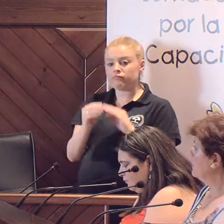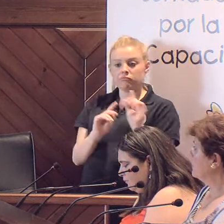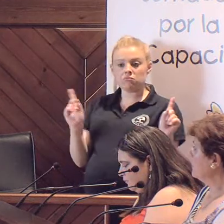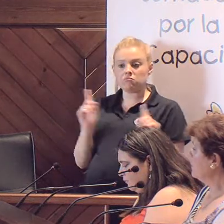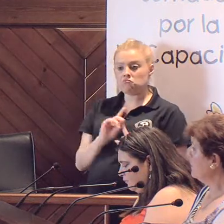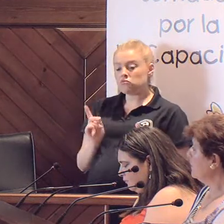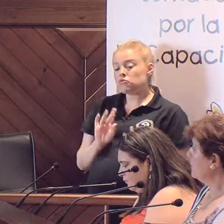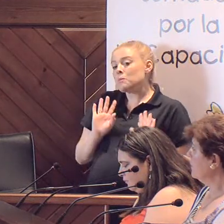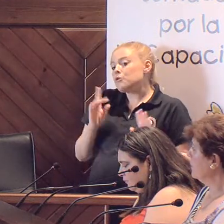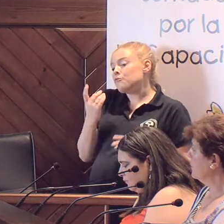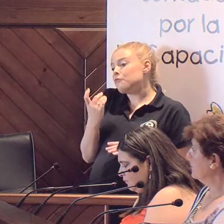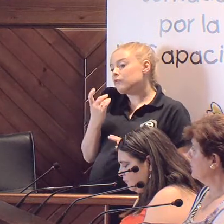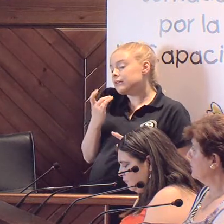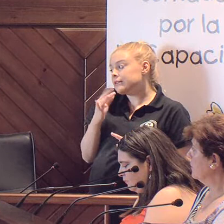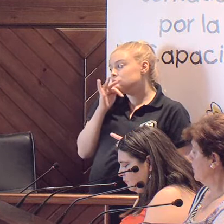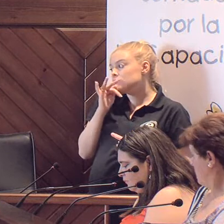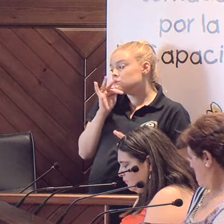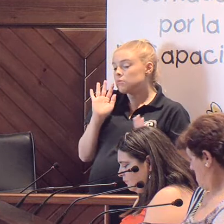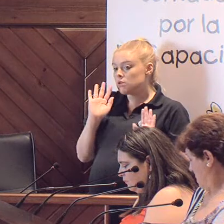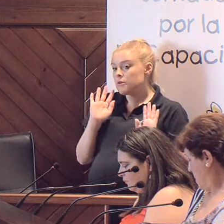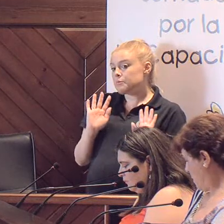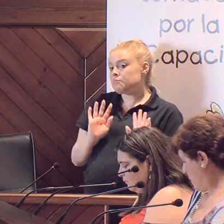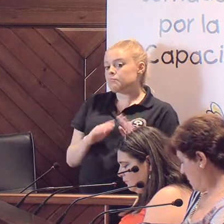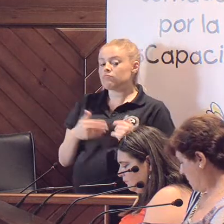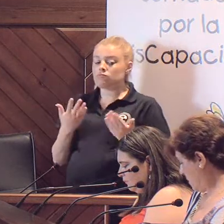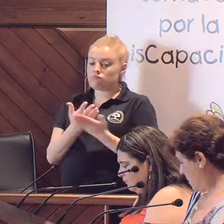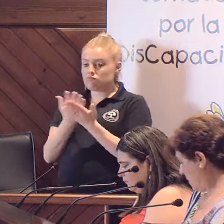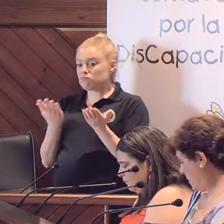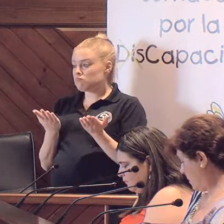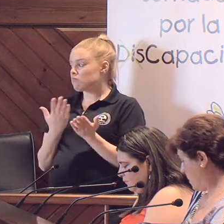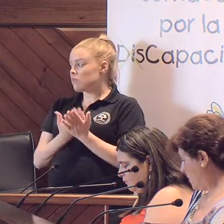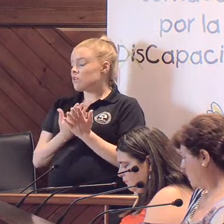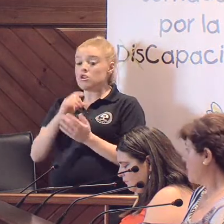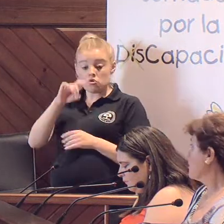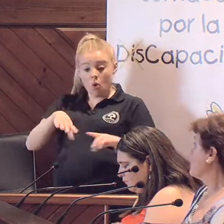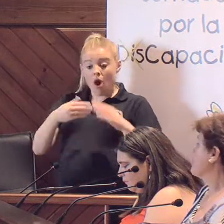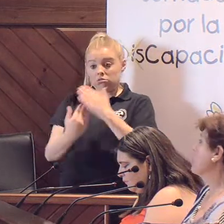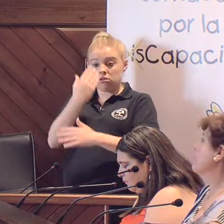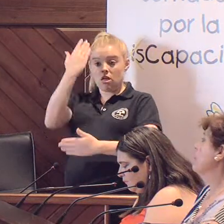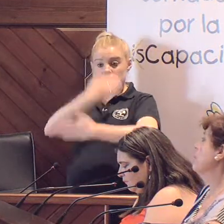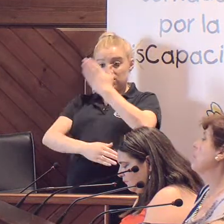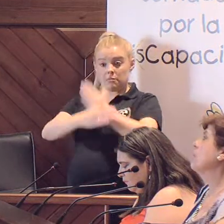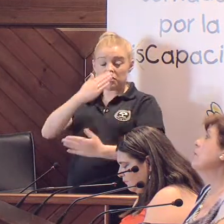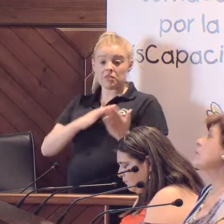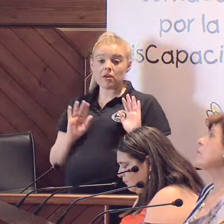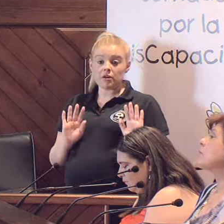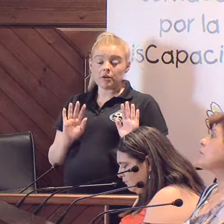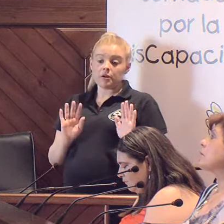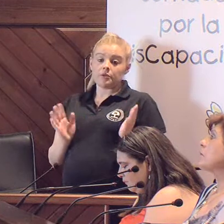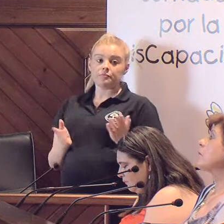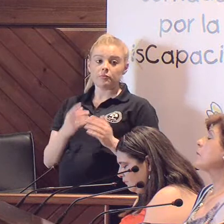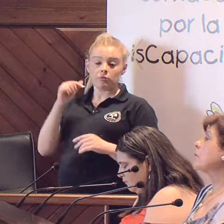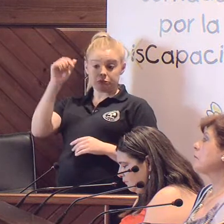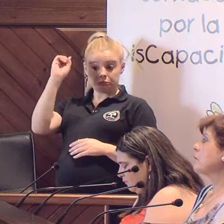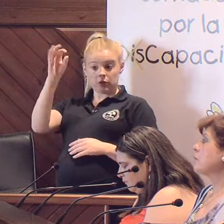sigue ahí pendiente, no estaría de más de plantearnos. Igual que hemos hecho un día de la discapacidad o un día de cualquier otra cosa